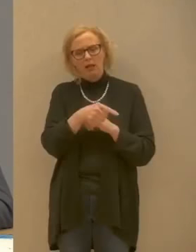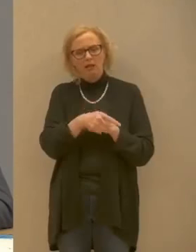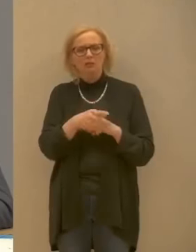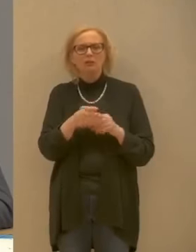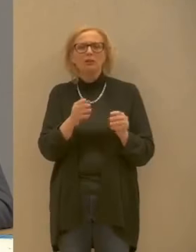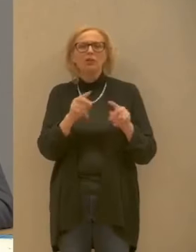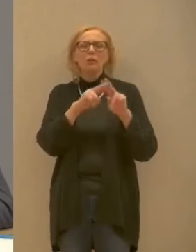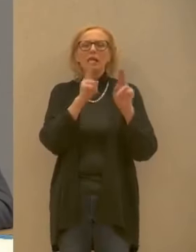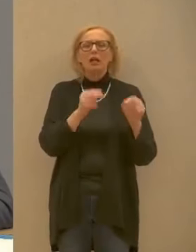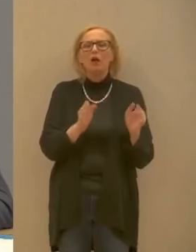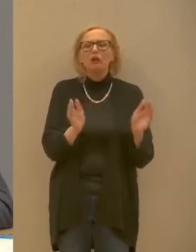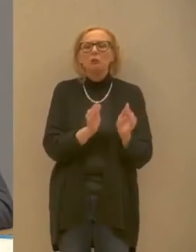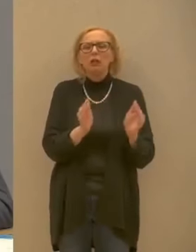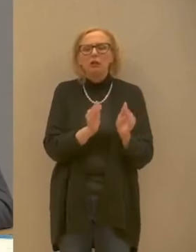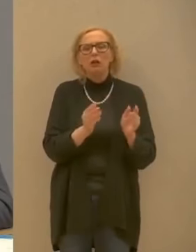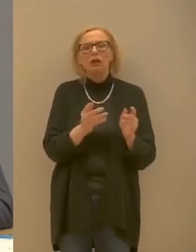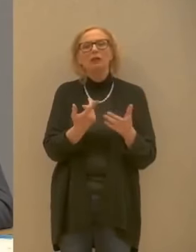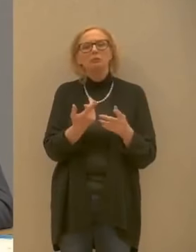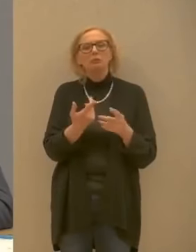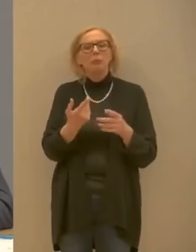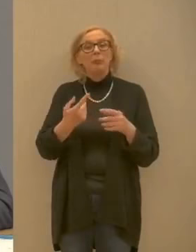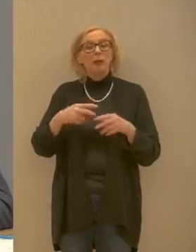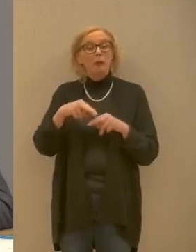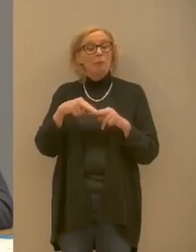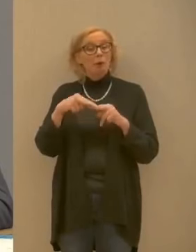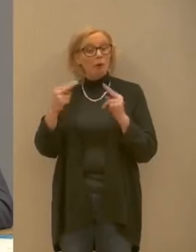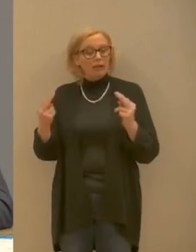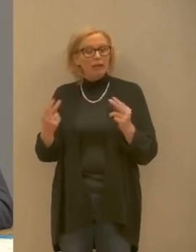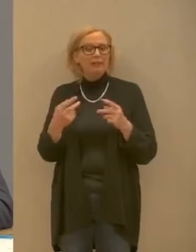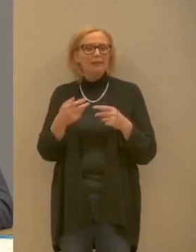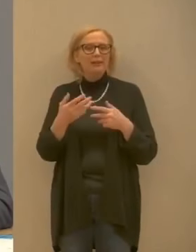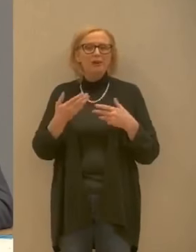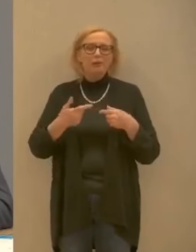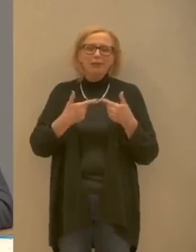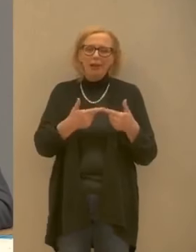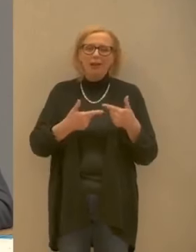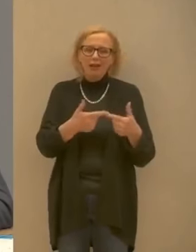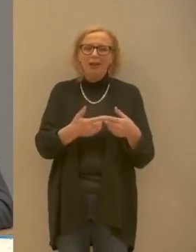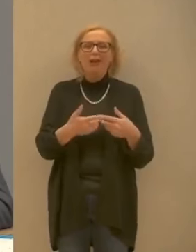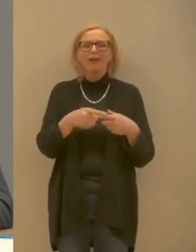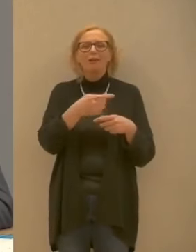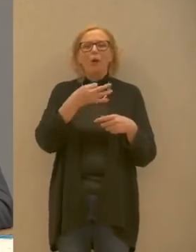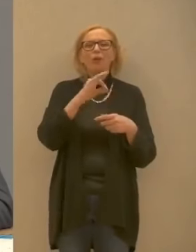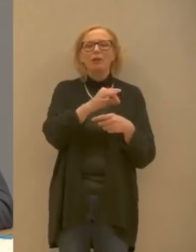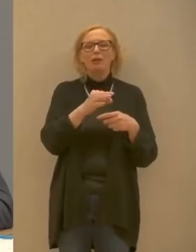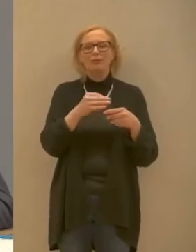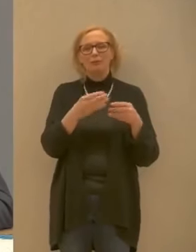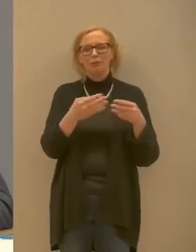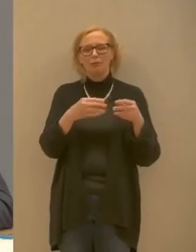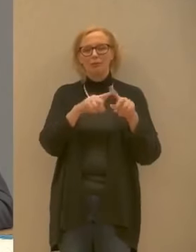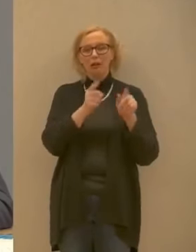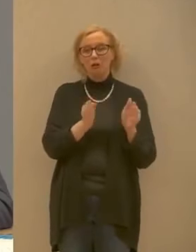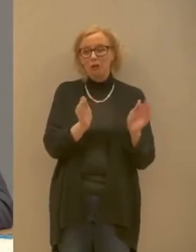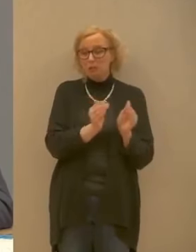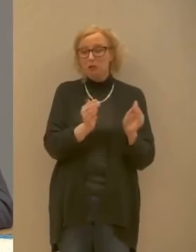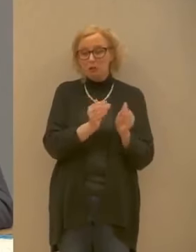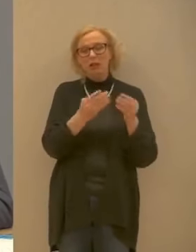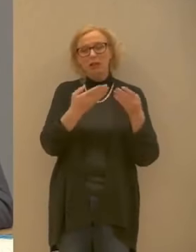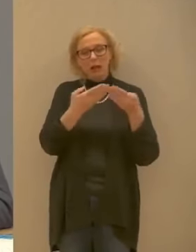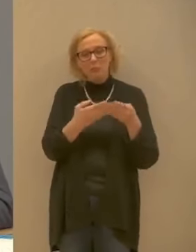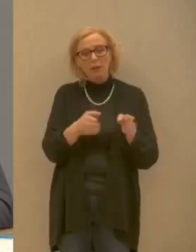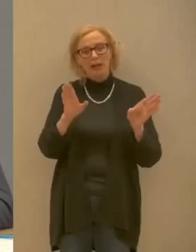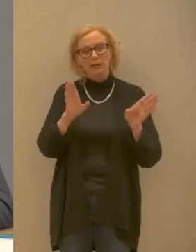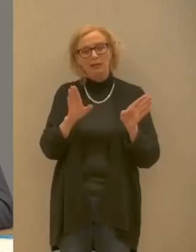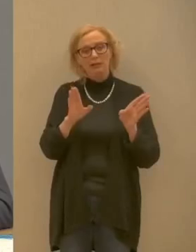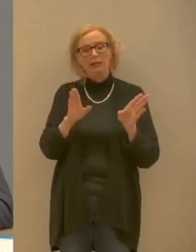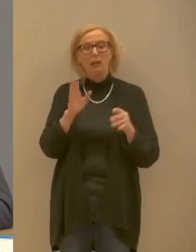fatto tanto per tenerli aperti la provincia ha fatto tanto per tenerli aperti la cooperazione e non solo loro essa ha fatto tanto per tenerli aperti non fate